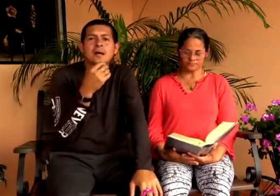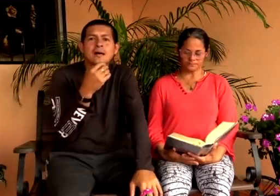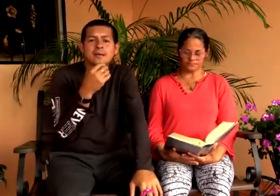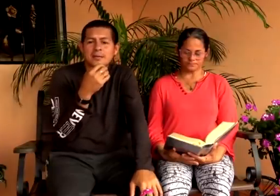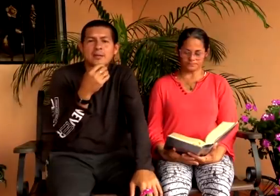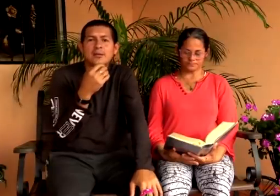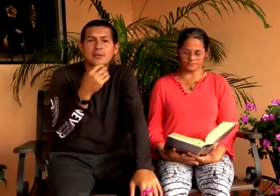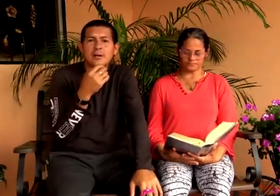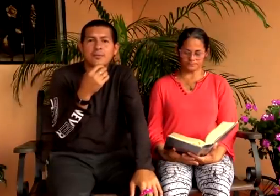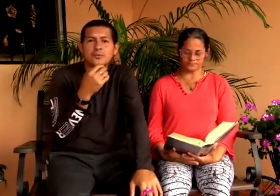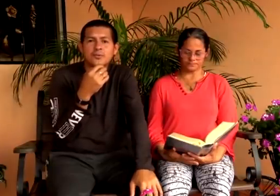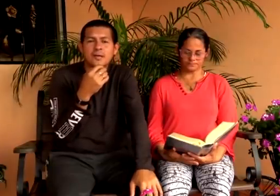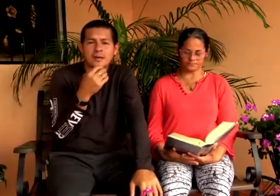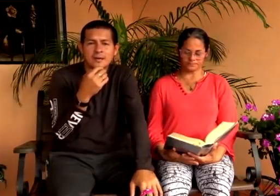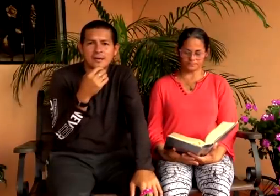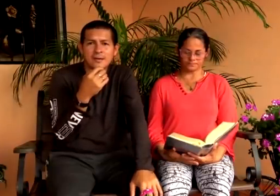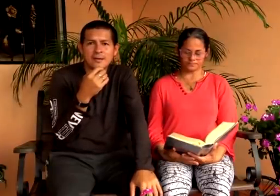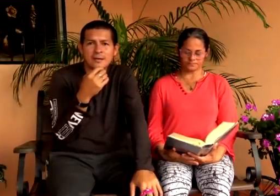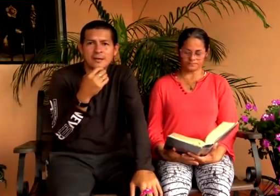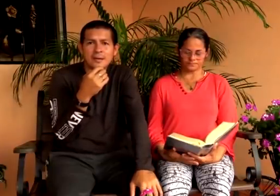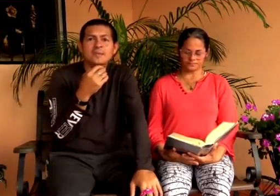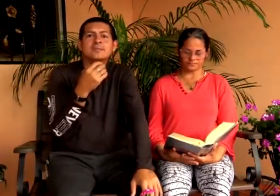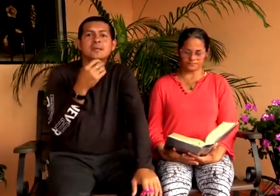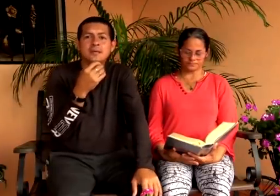apostólica viene de los apóstoles